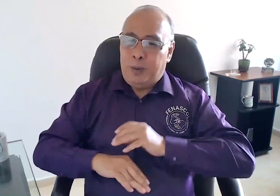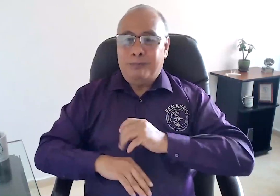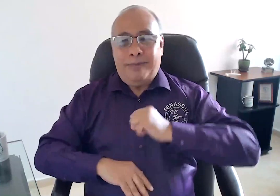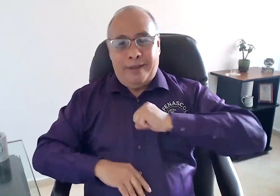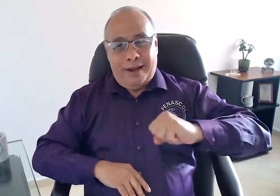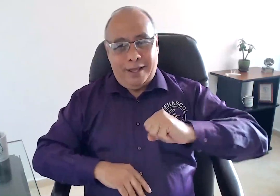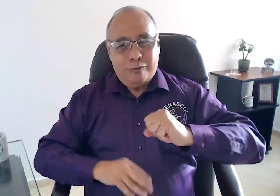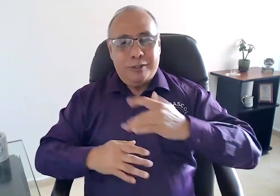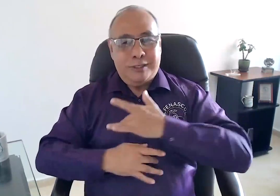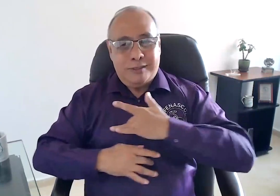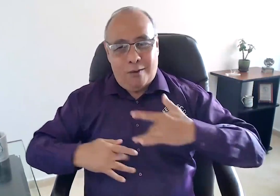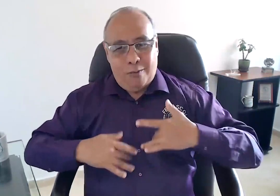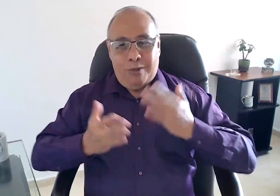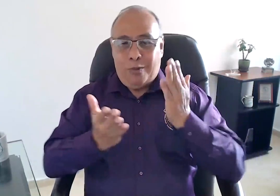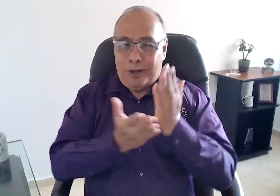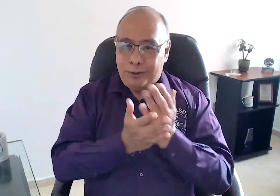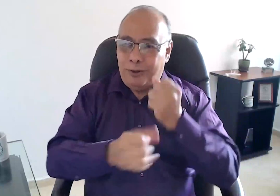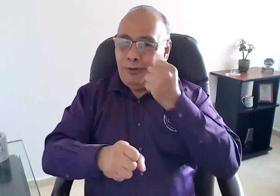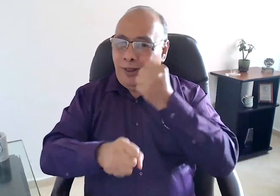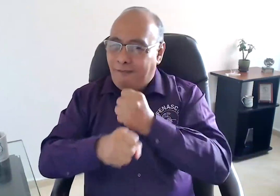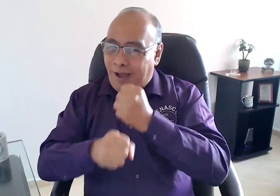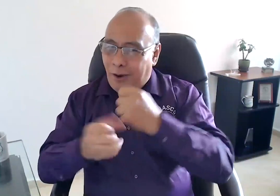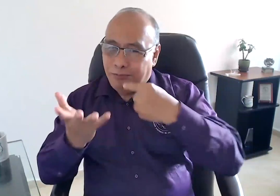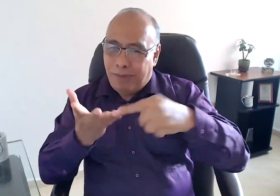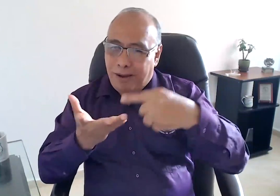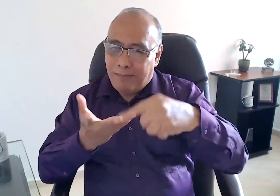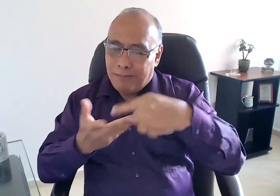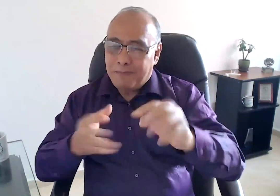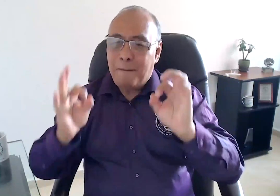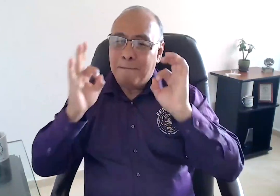Es decir, accesibilidad de manera transversal en todos y cada uno de los entornos de la vida.